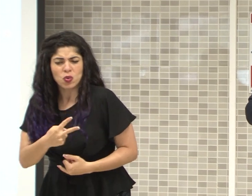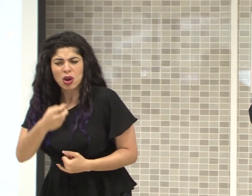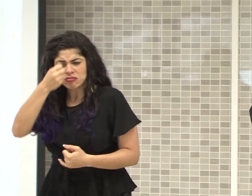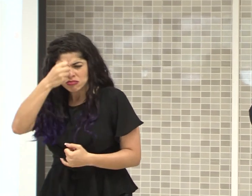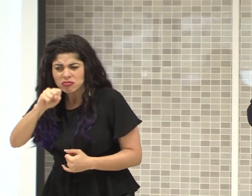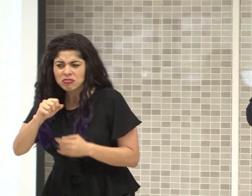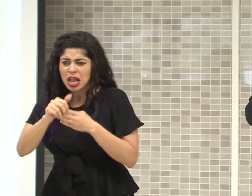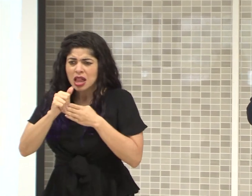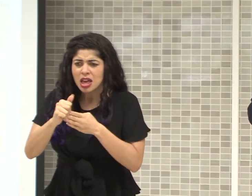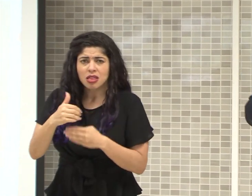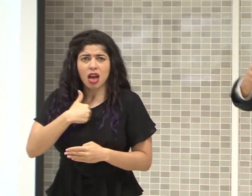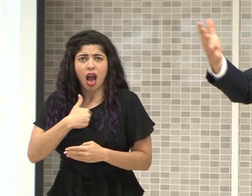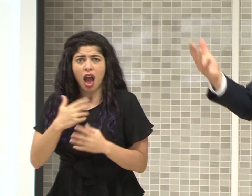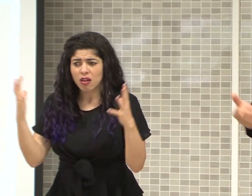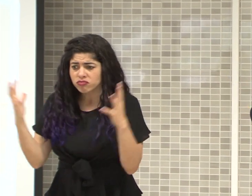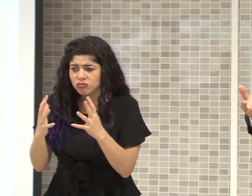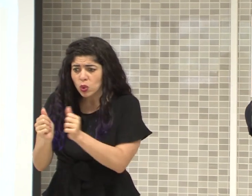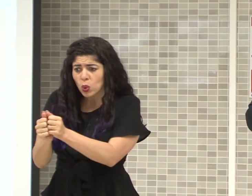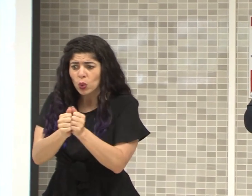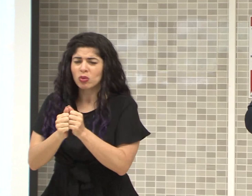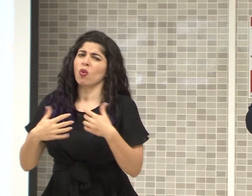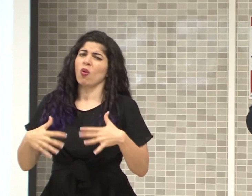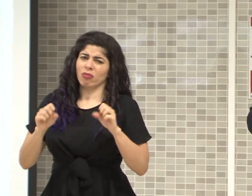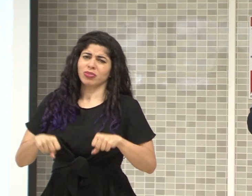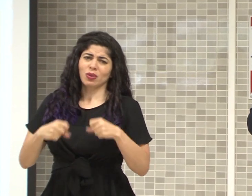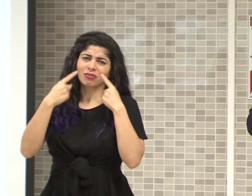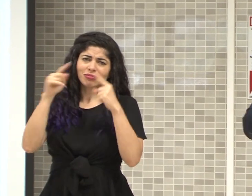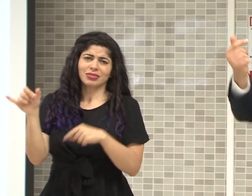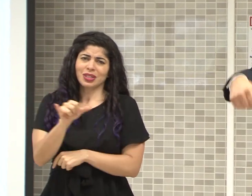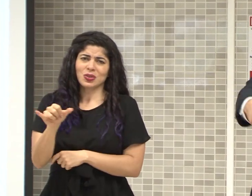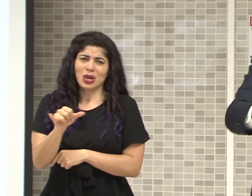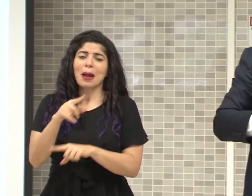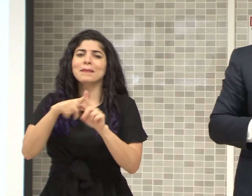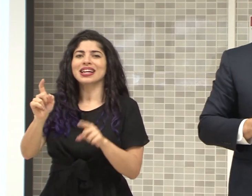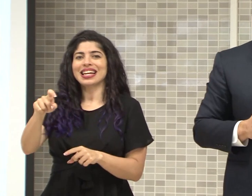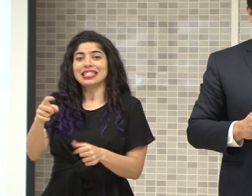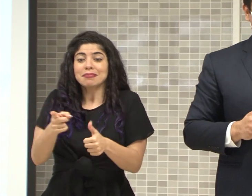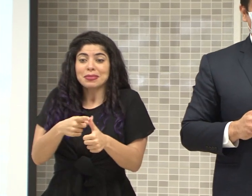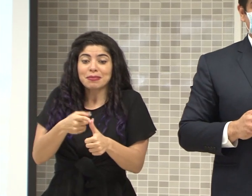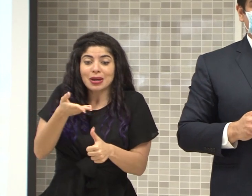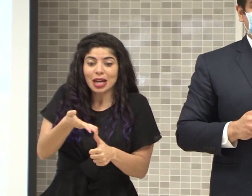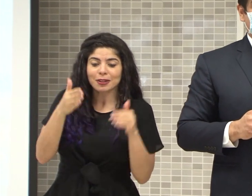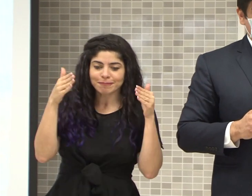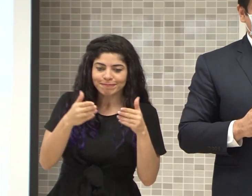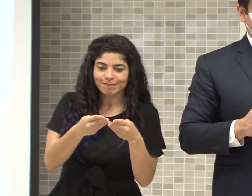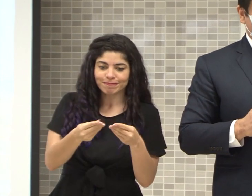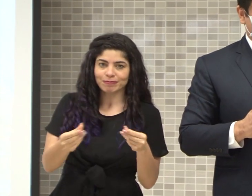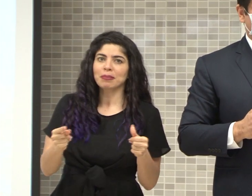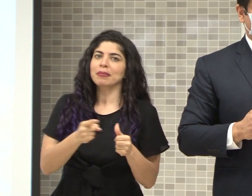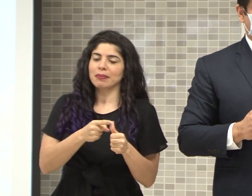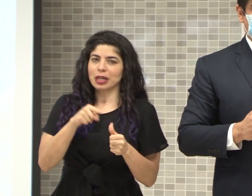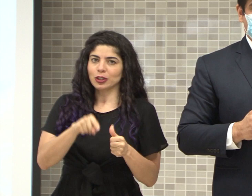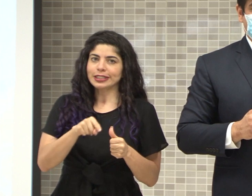liderazgo, juntos, podemos lograr eso. Pero tenemos que resolver esto, primero. Tenemos que